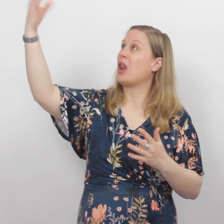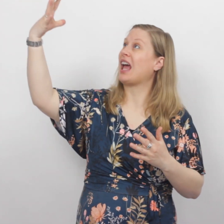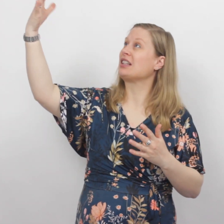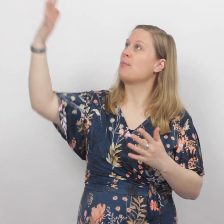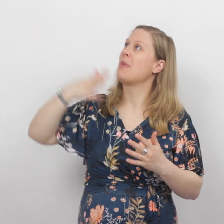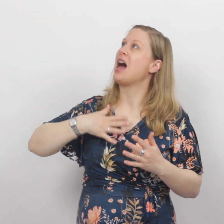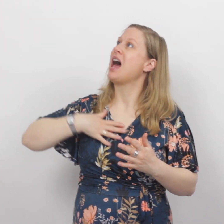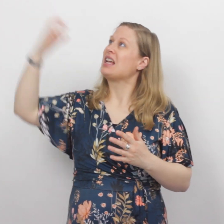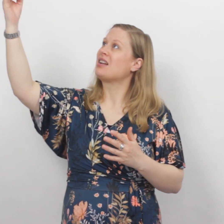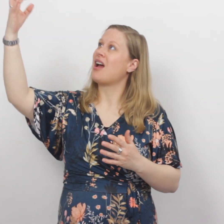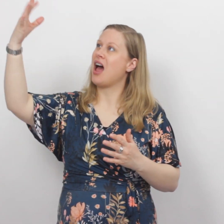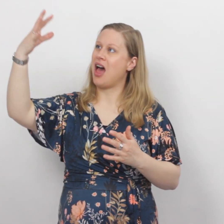licht mij raakt